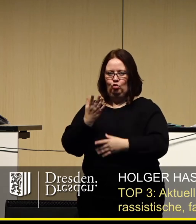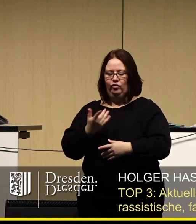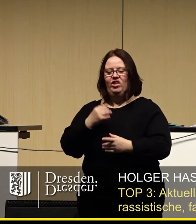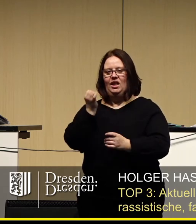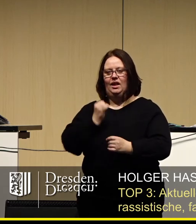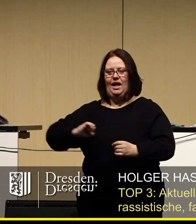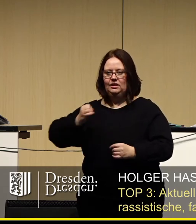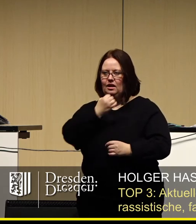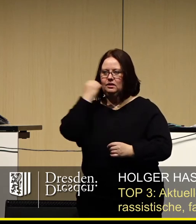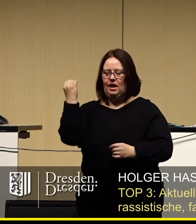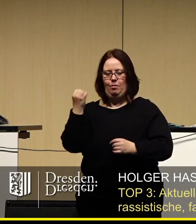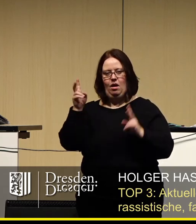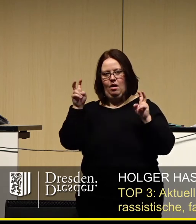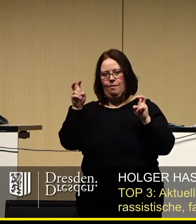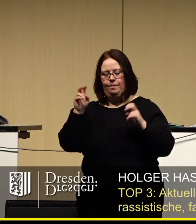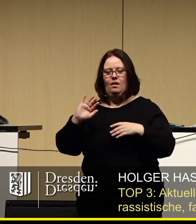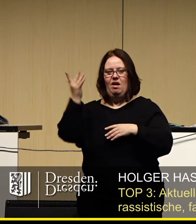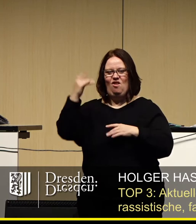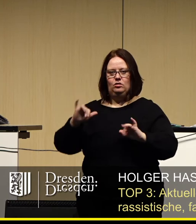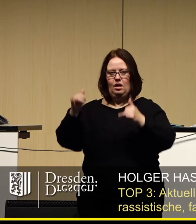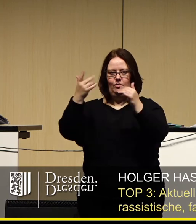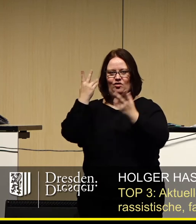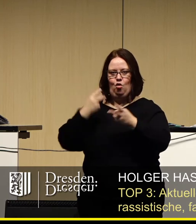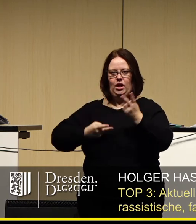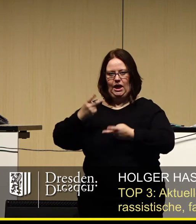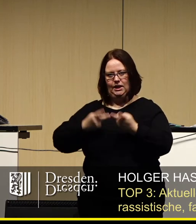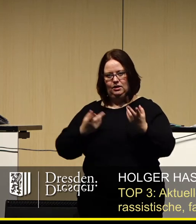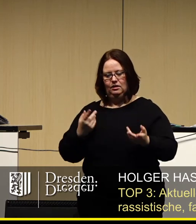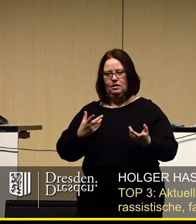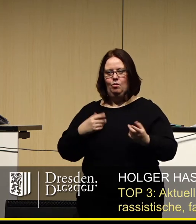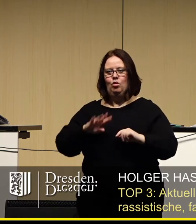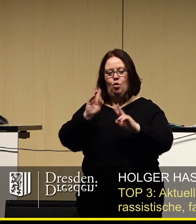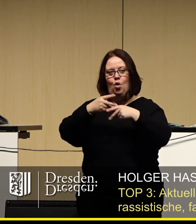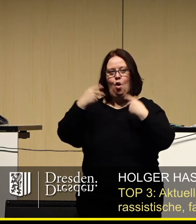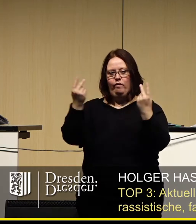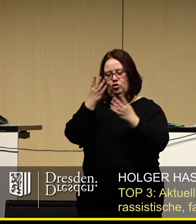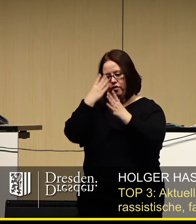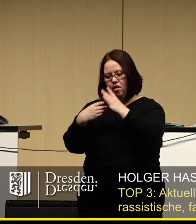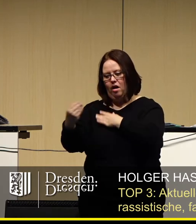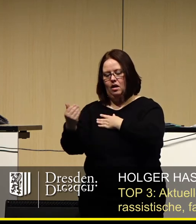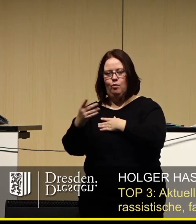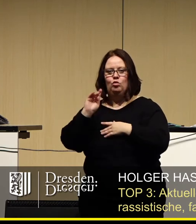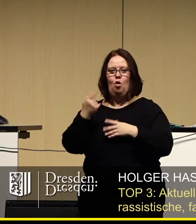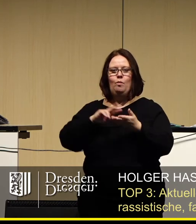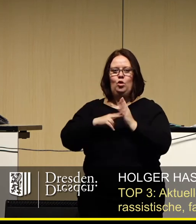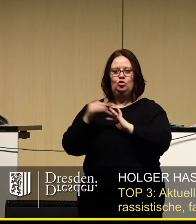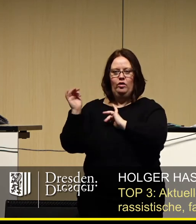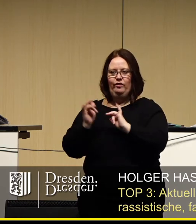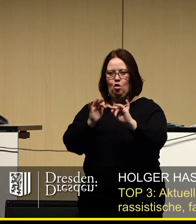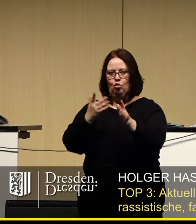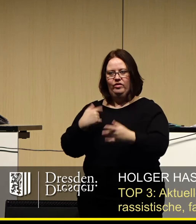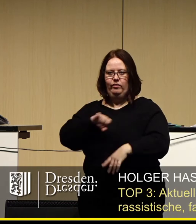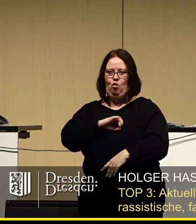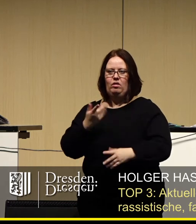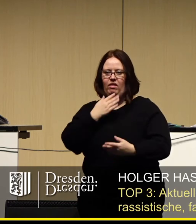den Rechtsextremen, in Anführungsstrichen Erfolgserlebnisse vor Gericht, die in der öffentlichen Wahrnehmung und damit der politischen Wirkung zu ihrer